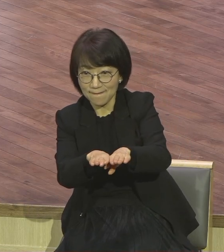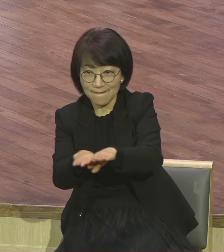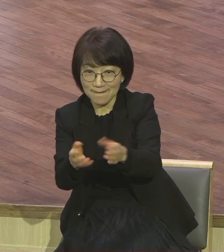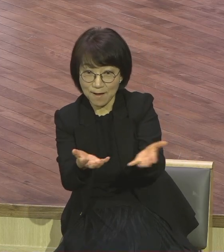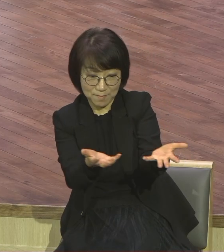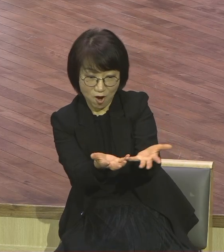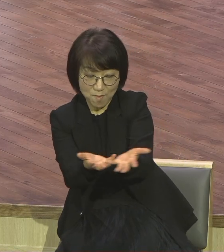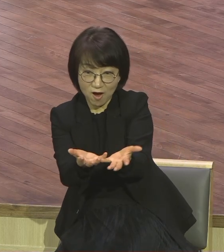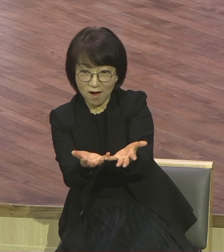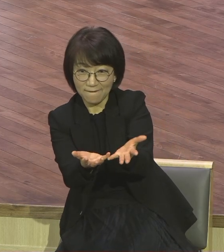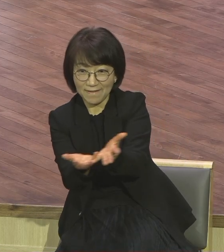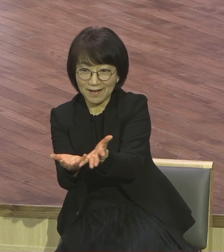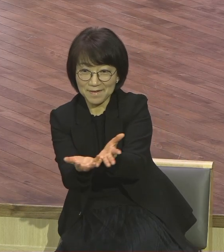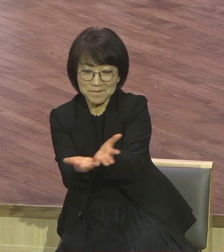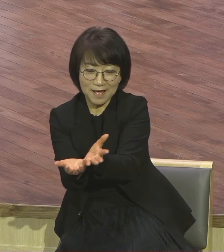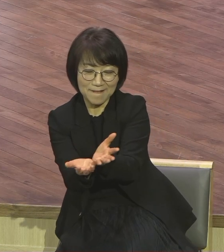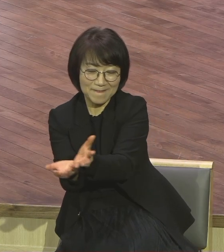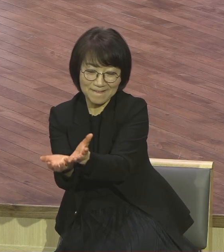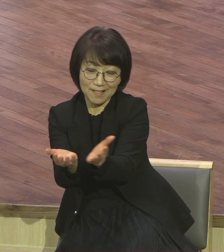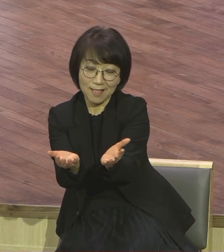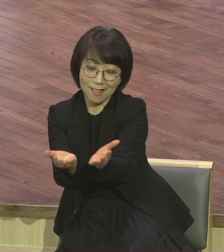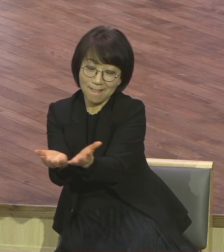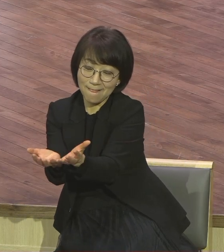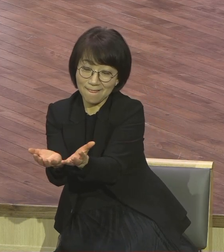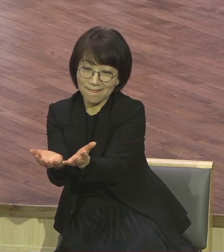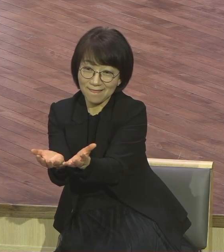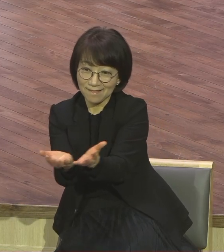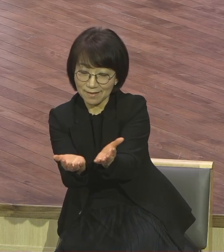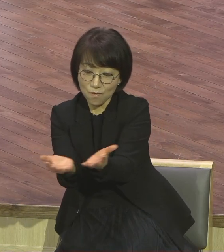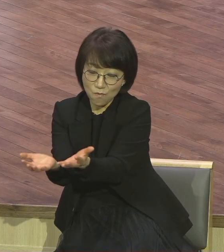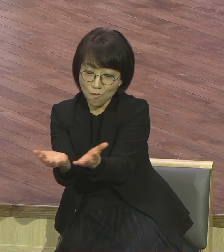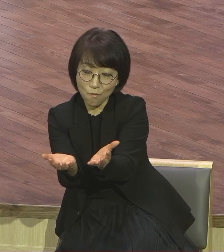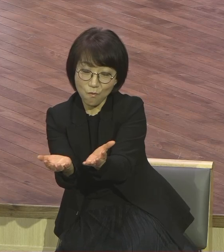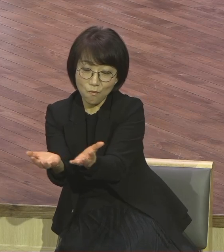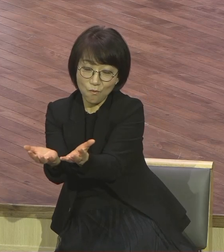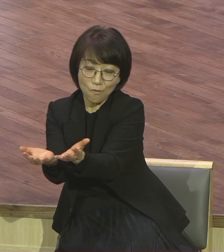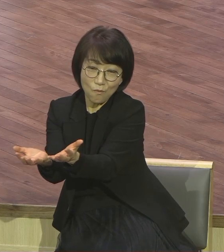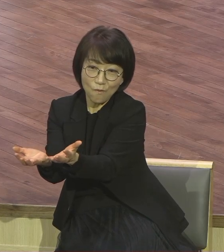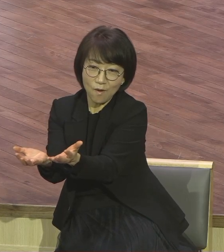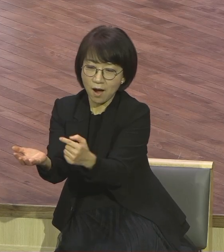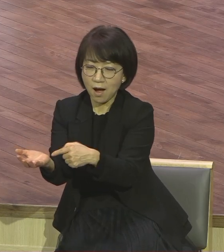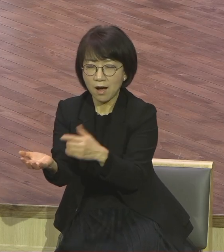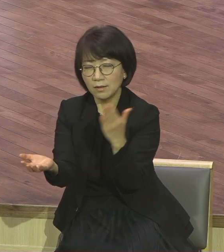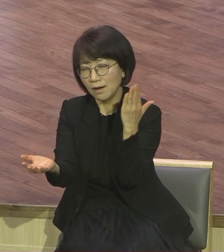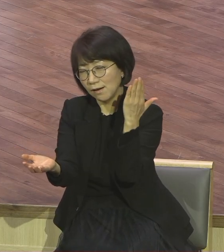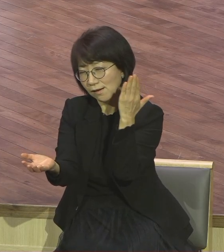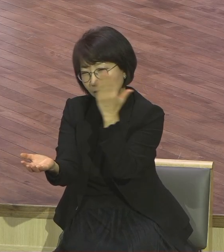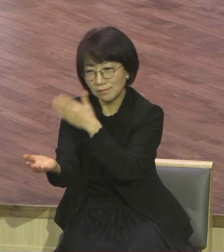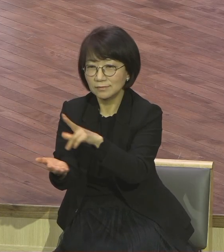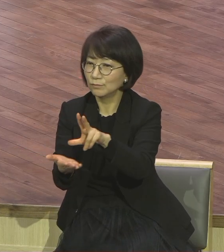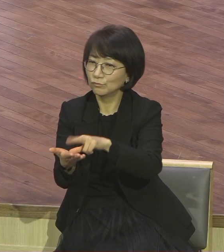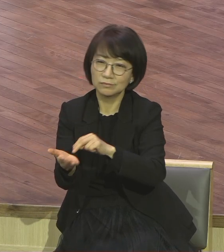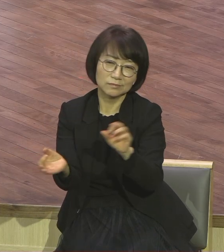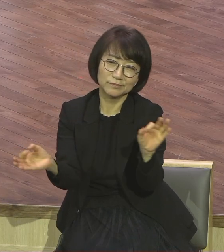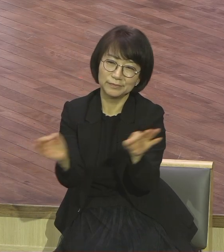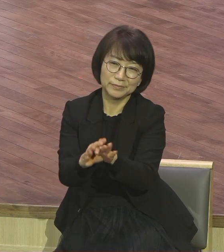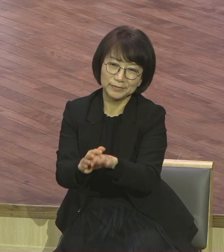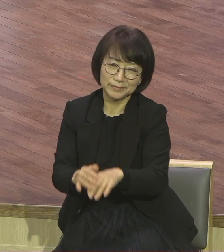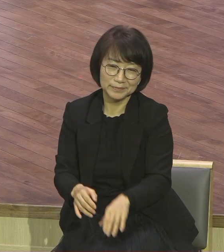바트 쪽으로 그럼 뭐요? 딱 밀고 나가니까 아무 문제가 안 생기는 거예요. 이거 왔다 갔다 하는